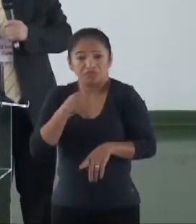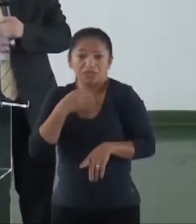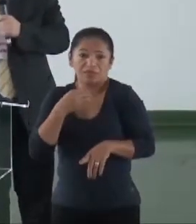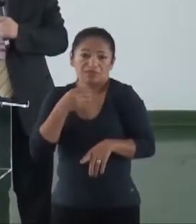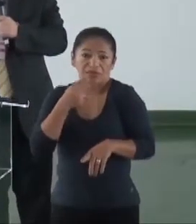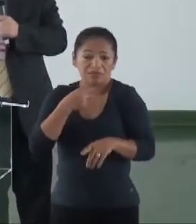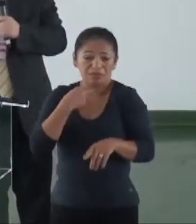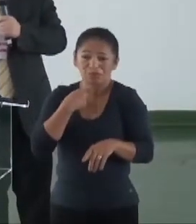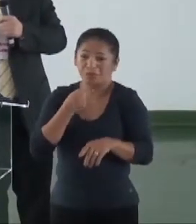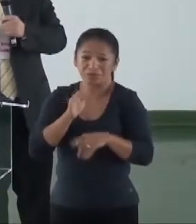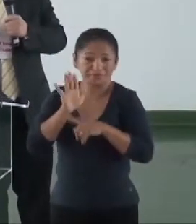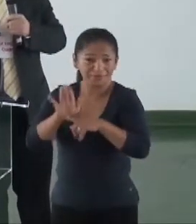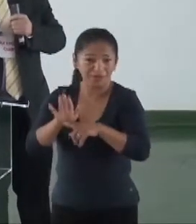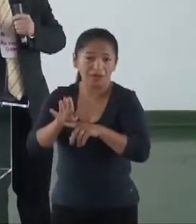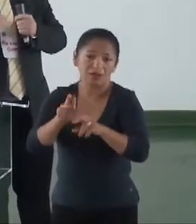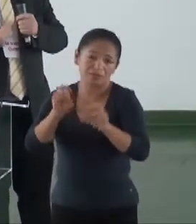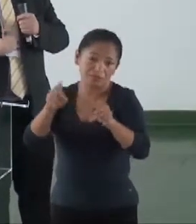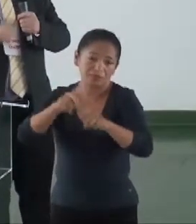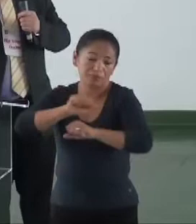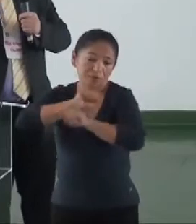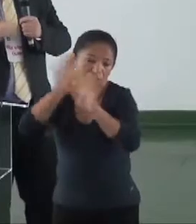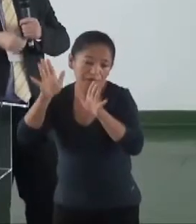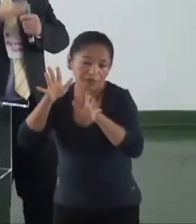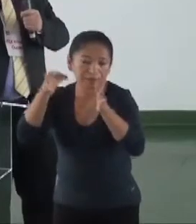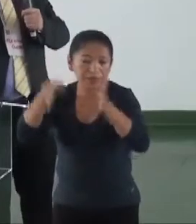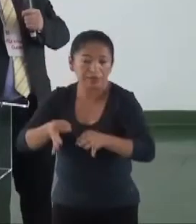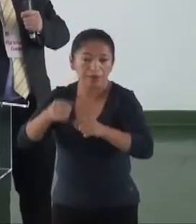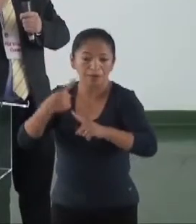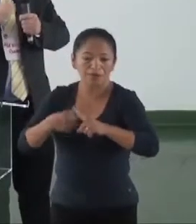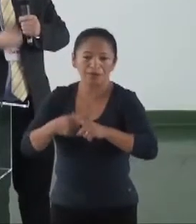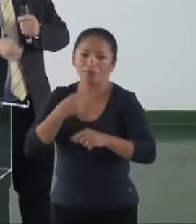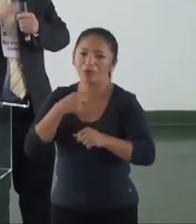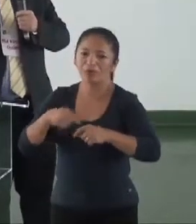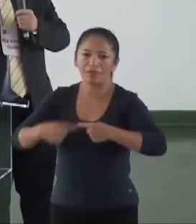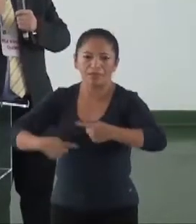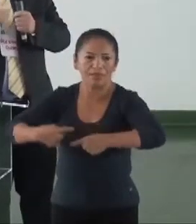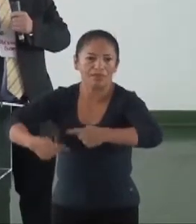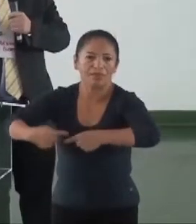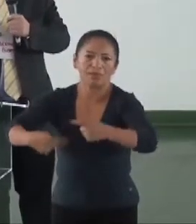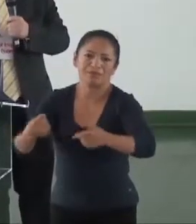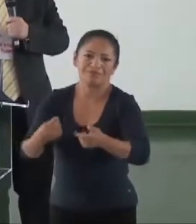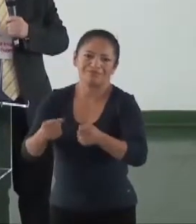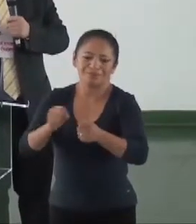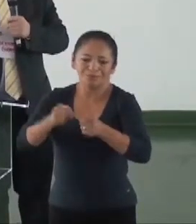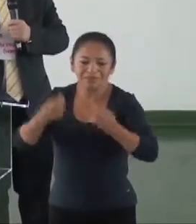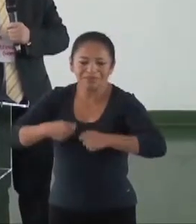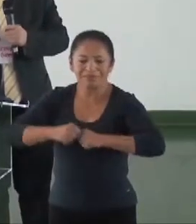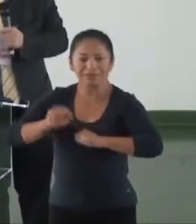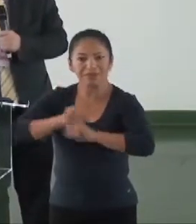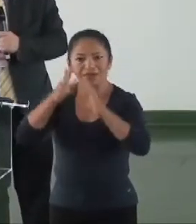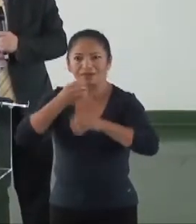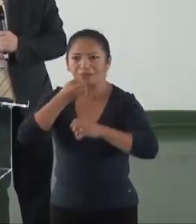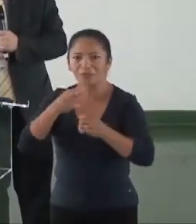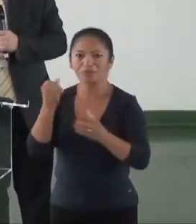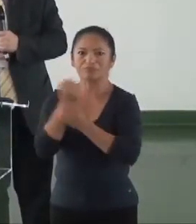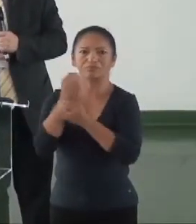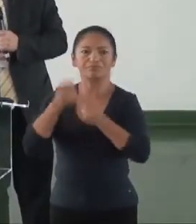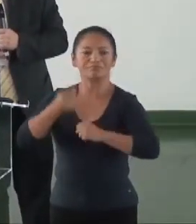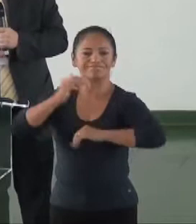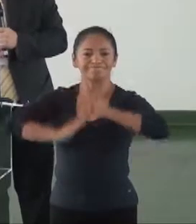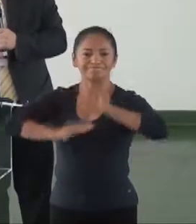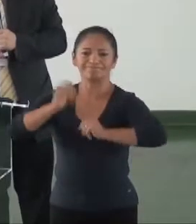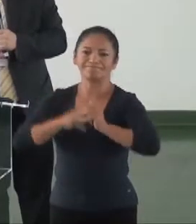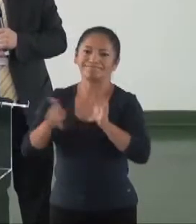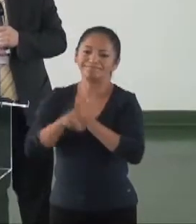vocês. Então, é isso que se espera. Profissionalização ou profissionalidade do agente do Ministério